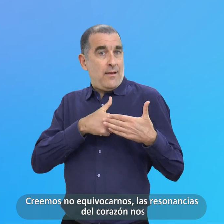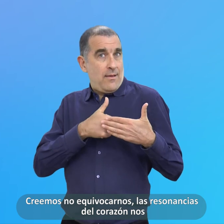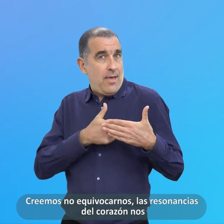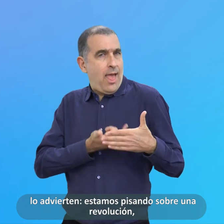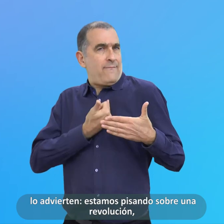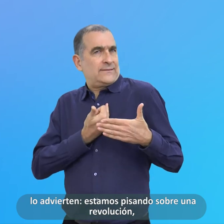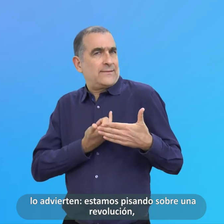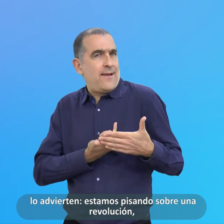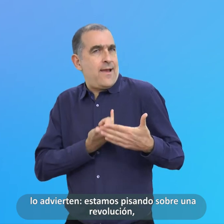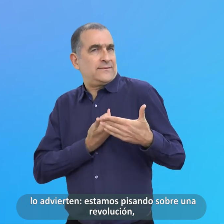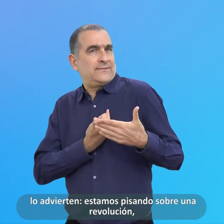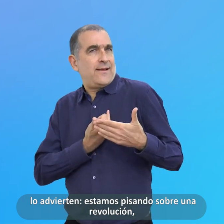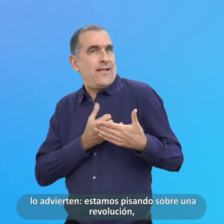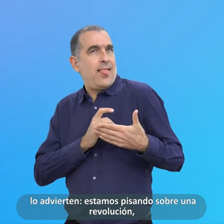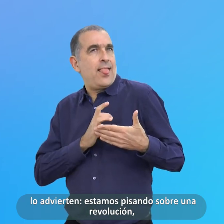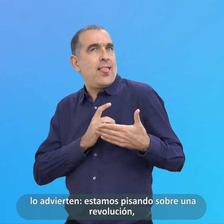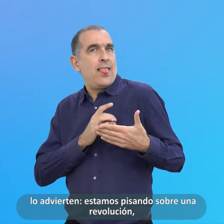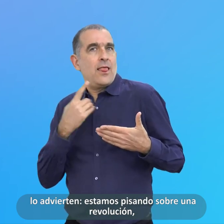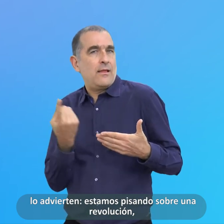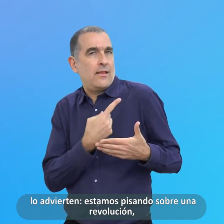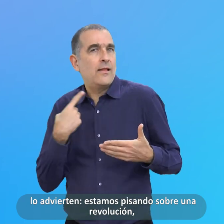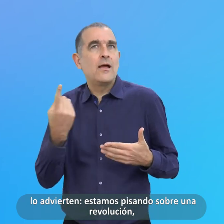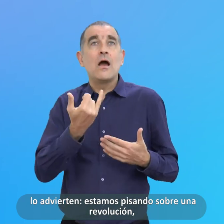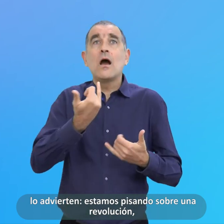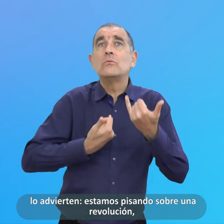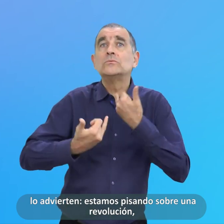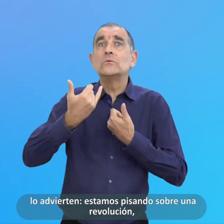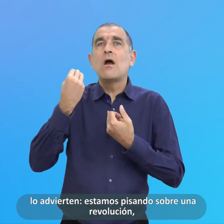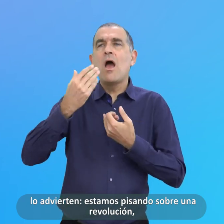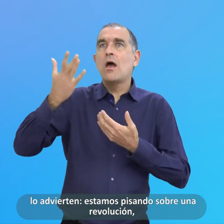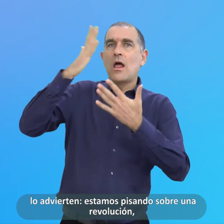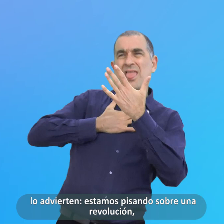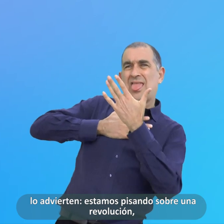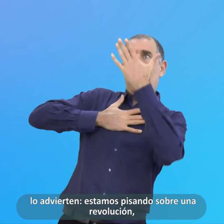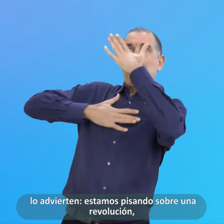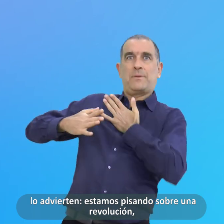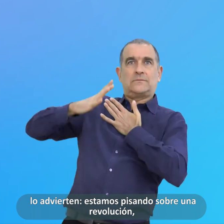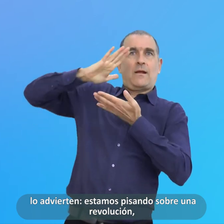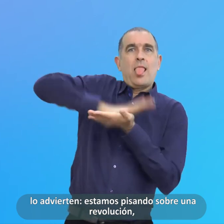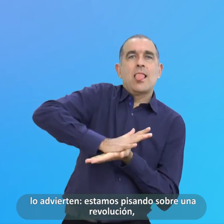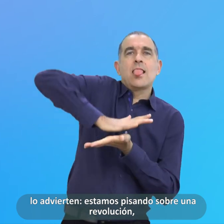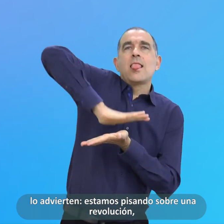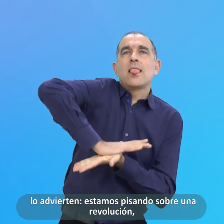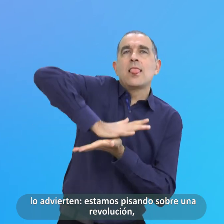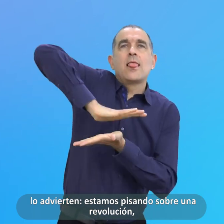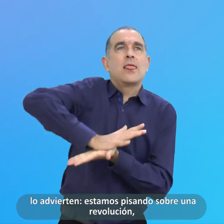nos lo advierten. Estamos pisando sobre una revolución